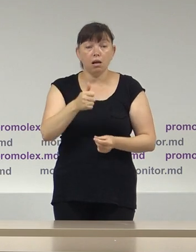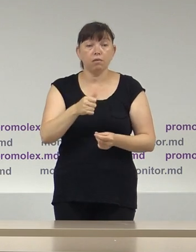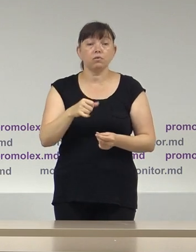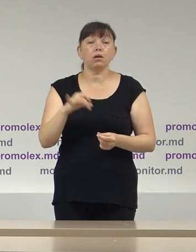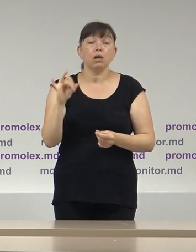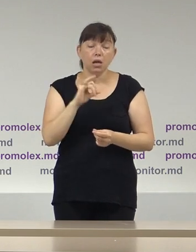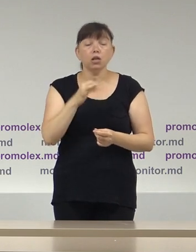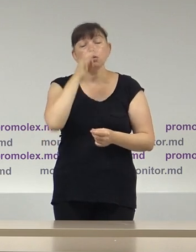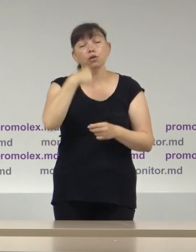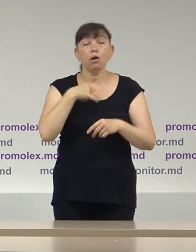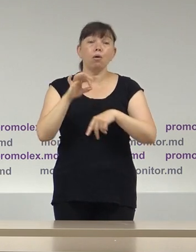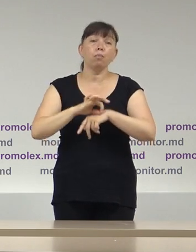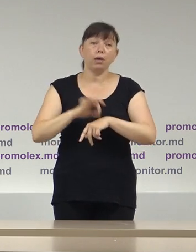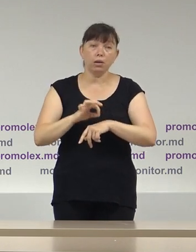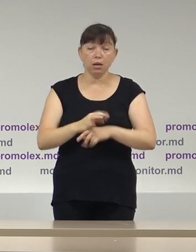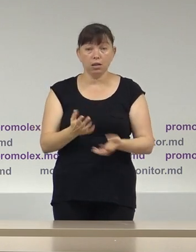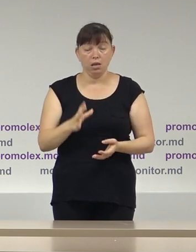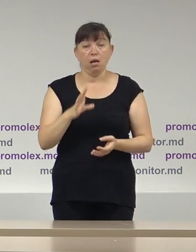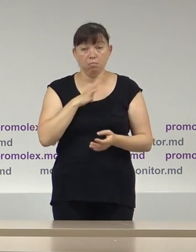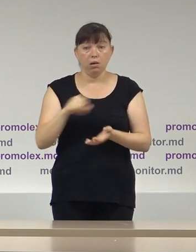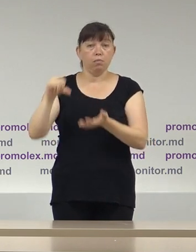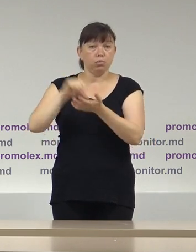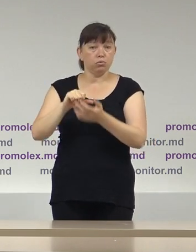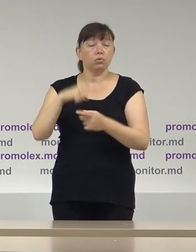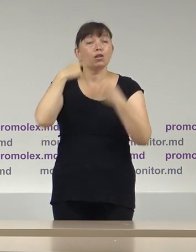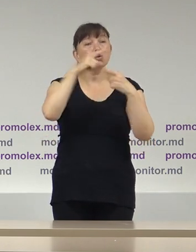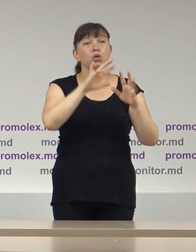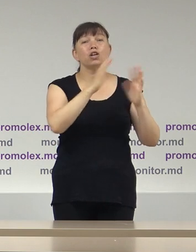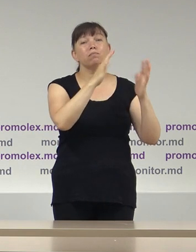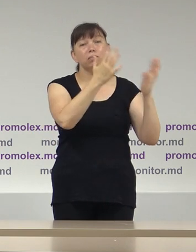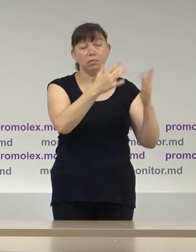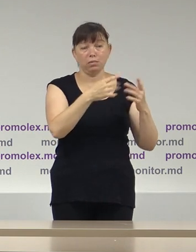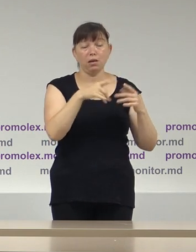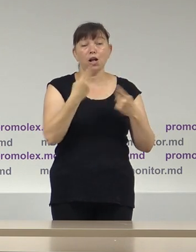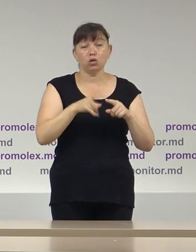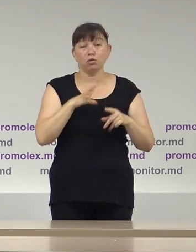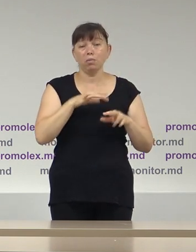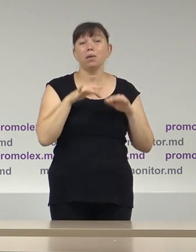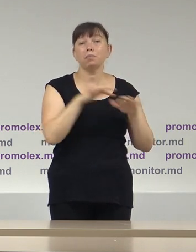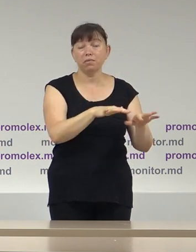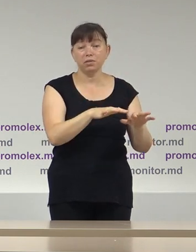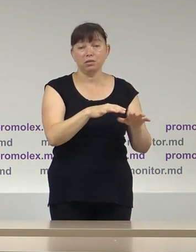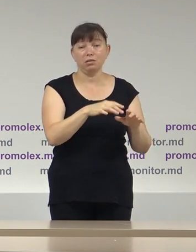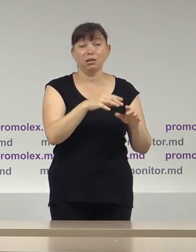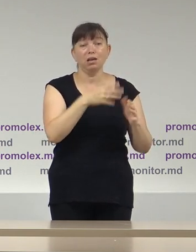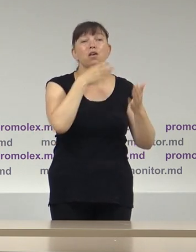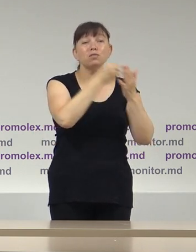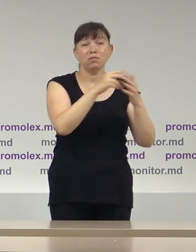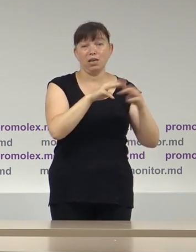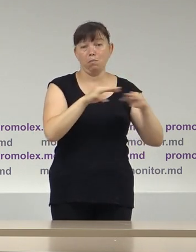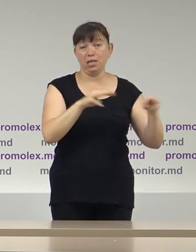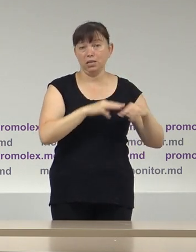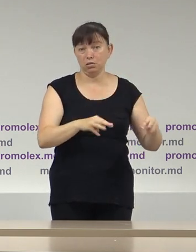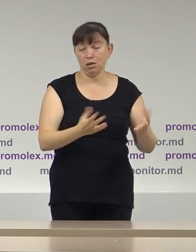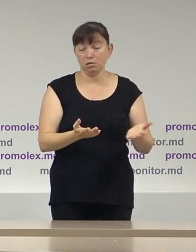invocat motivii de boală, au fost văzuți, au fost prezenți la alte evenimente publice desfășurate în cadrul instituțiilor pe care le